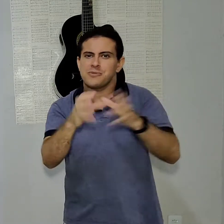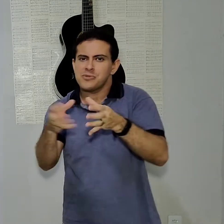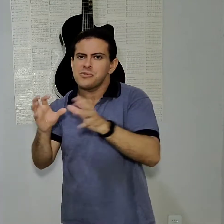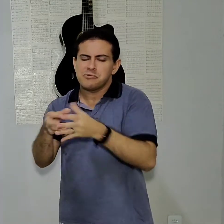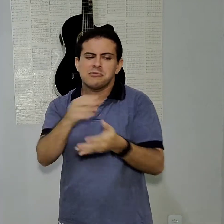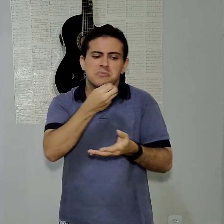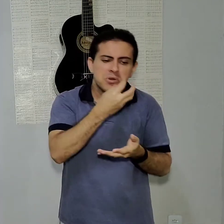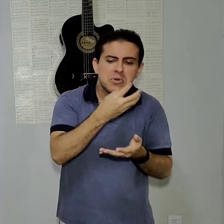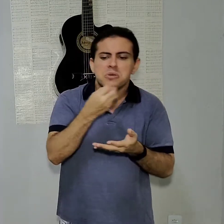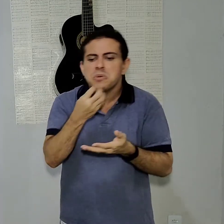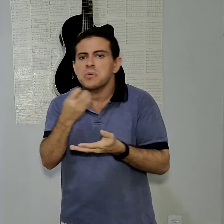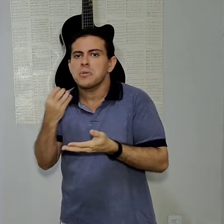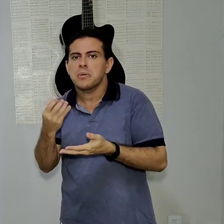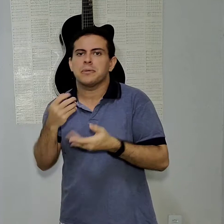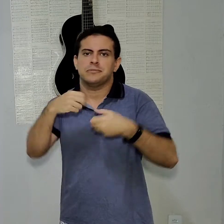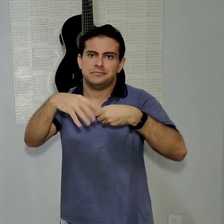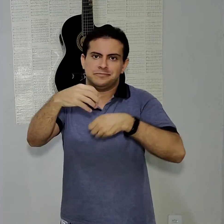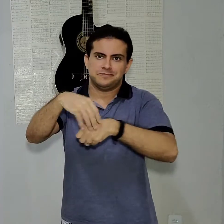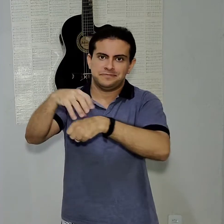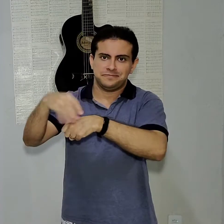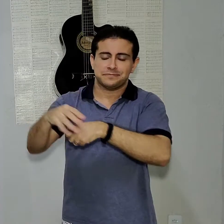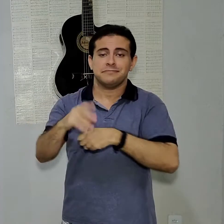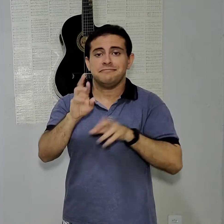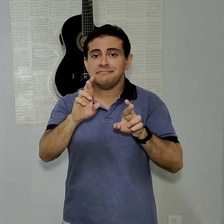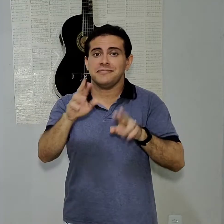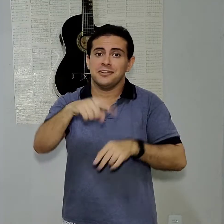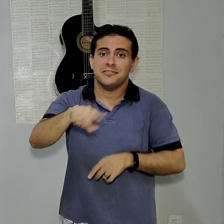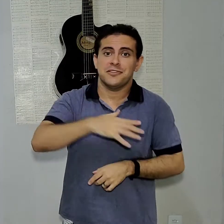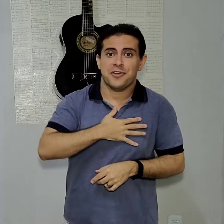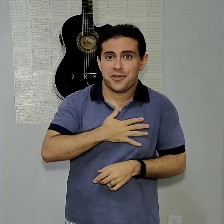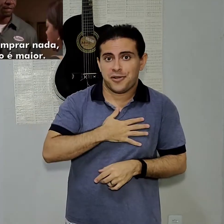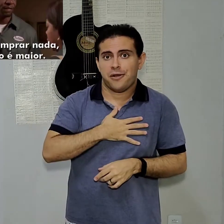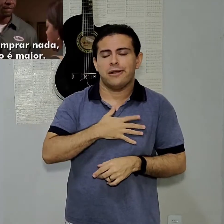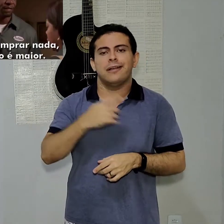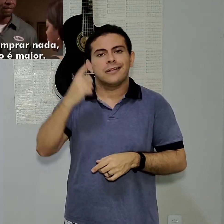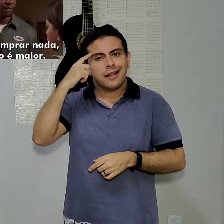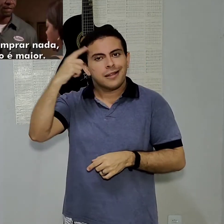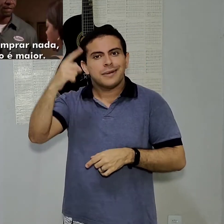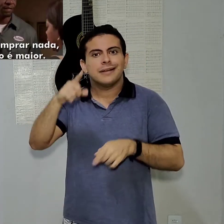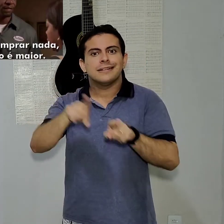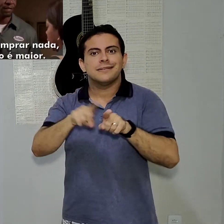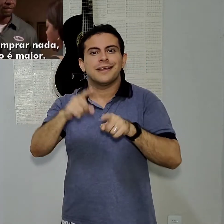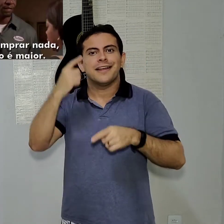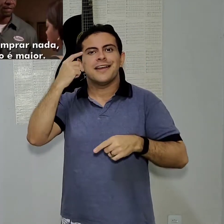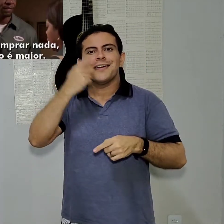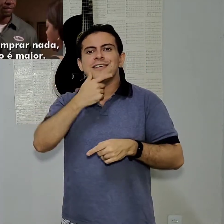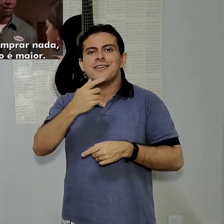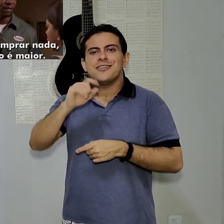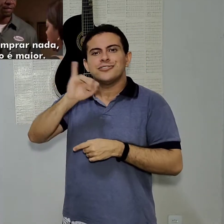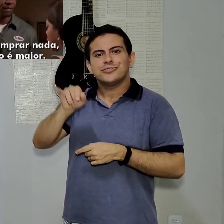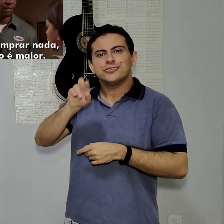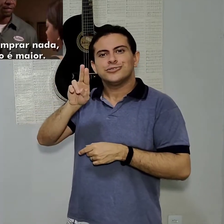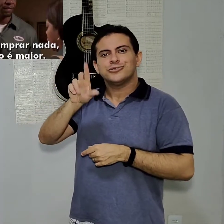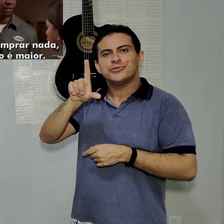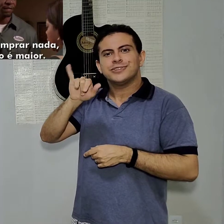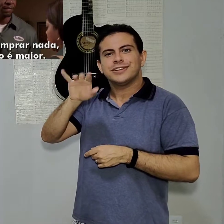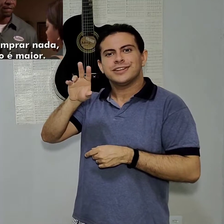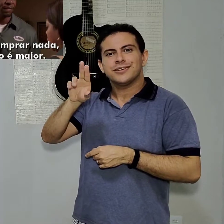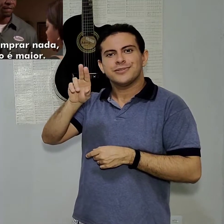galera. Espero que vocês tenham gostado. E lembramos também que tem a dica do Julius, né? Se você não comprar nada, o desconto vai ser maior.